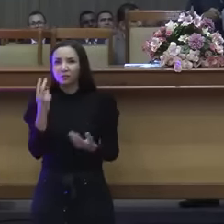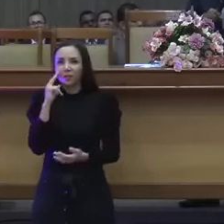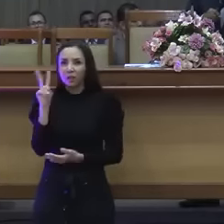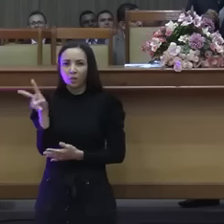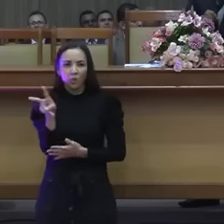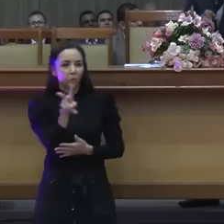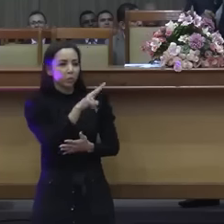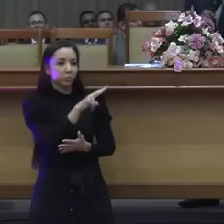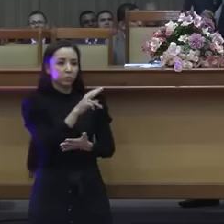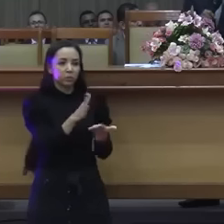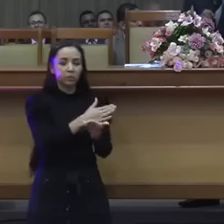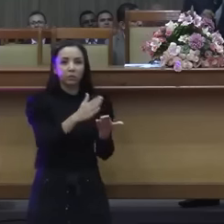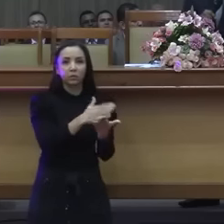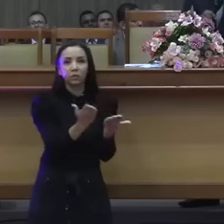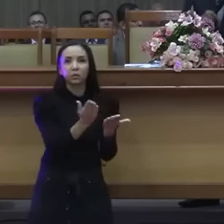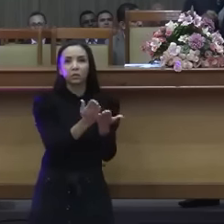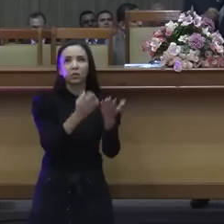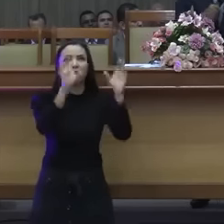só zoada.